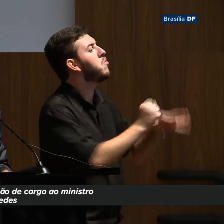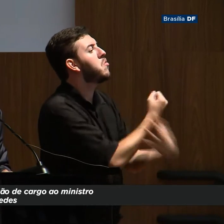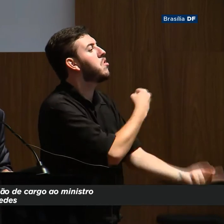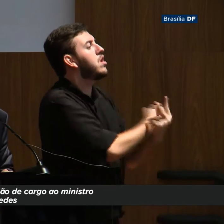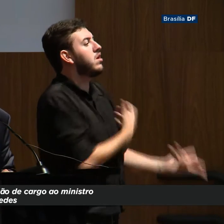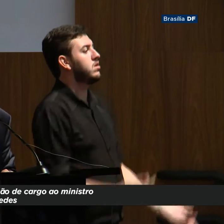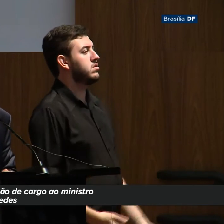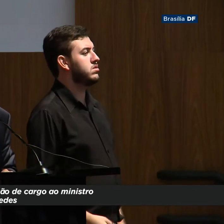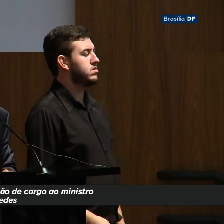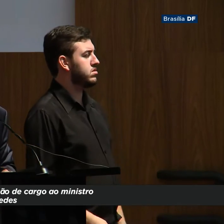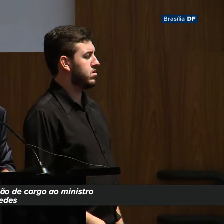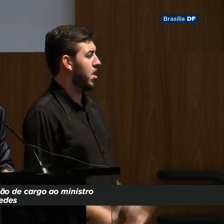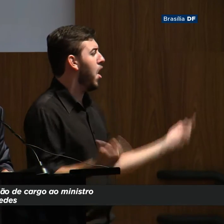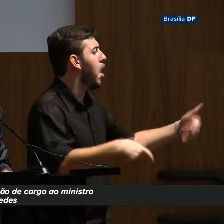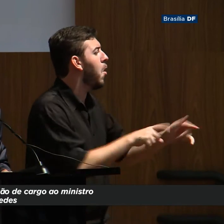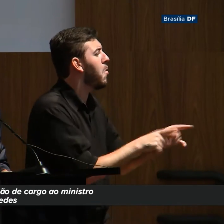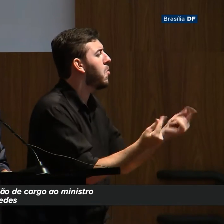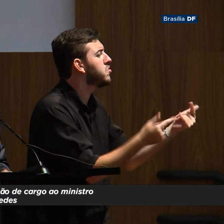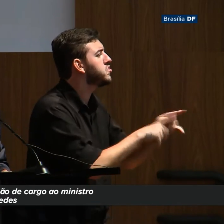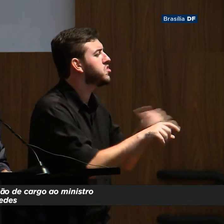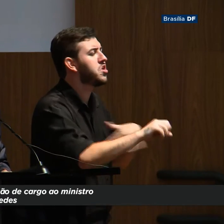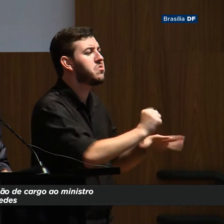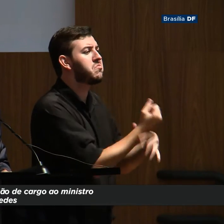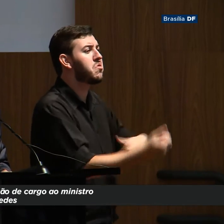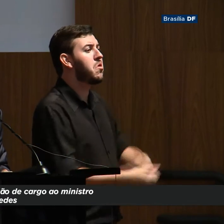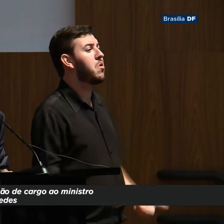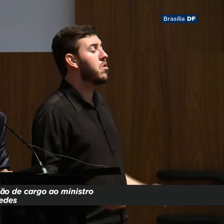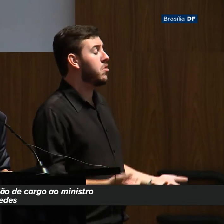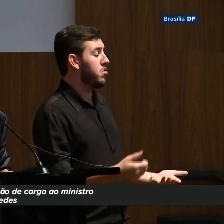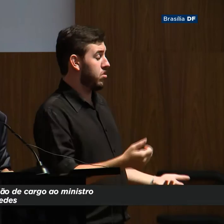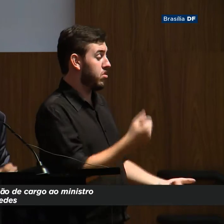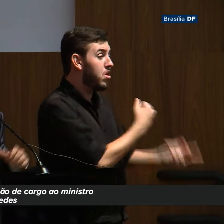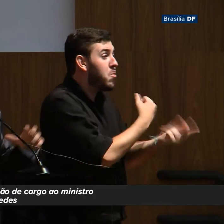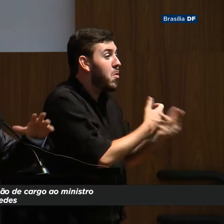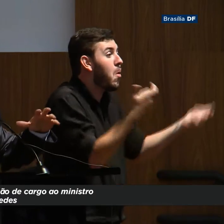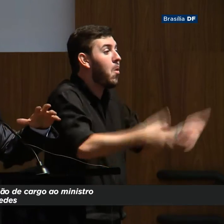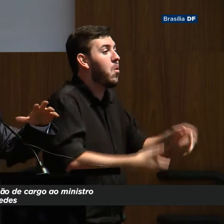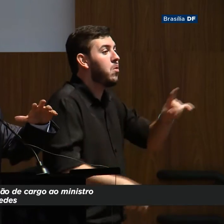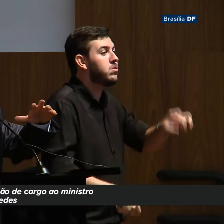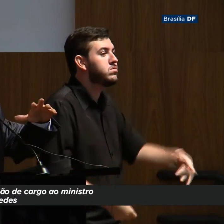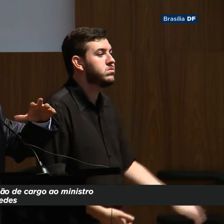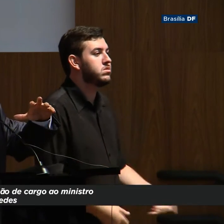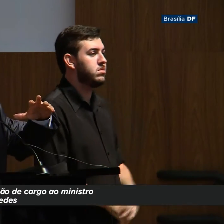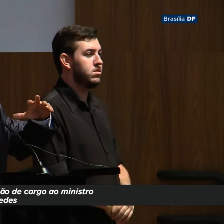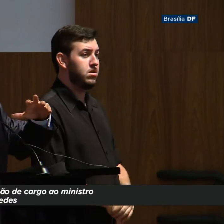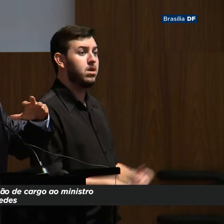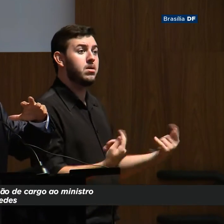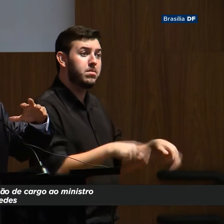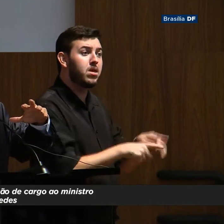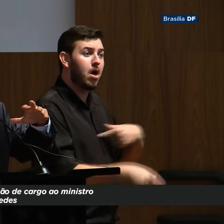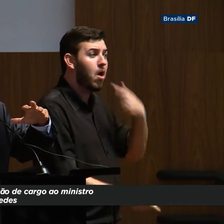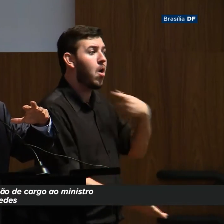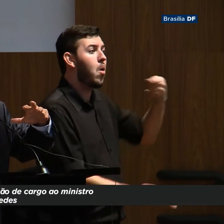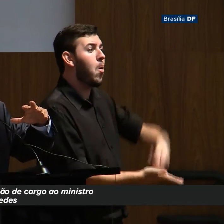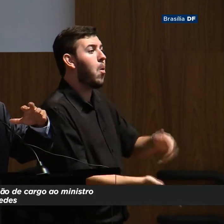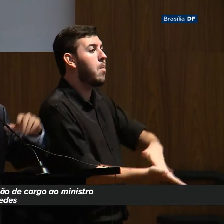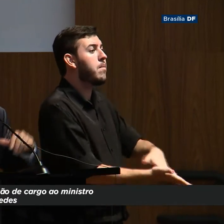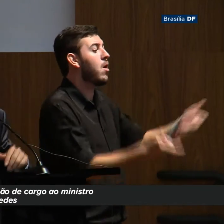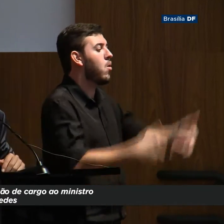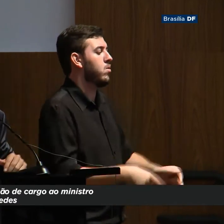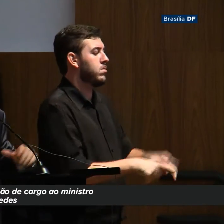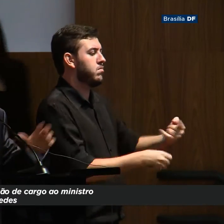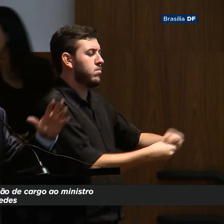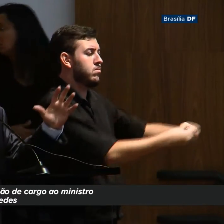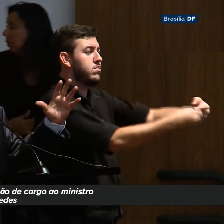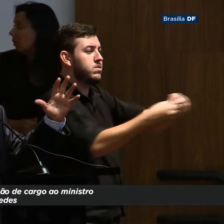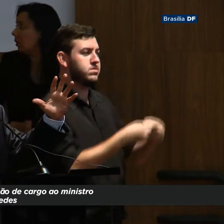buscar o dinheiro da segurança, o dinheiro tem que estar lá, no município. Então, se ao mesmo tempo nós encaixarmos todas essas peças, na